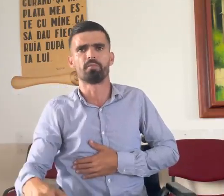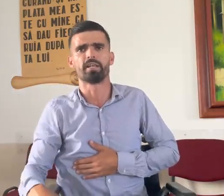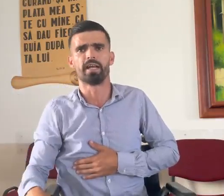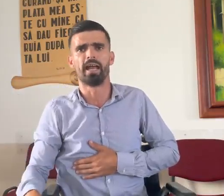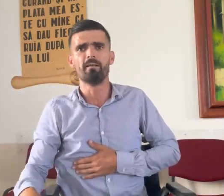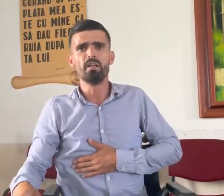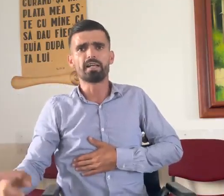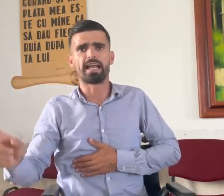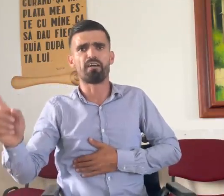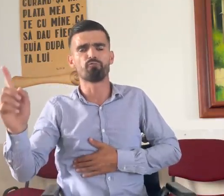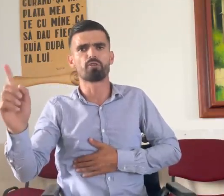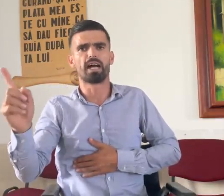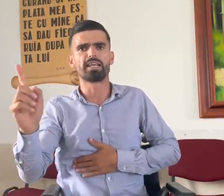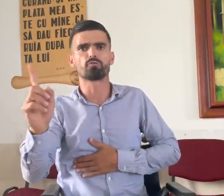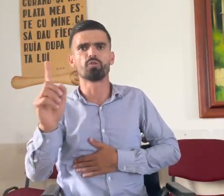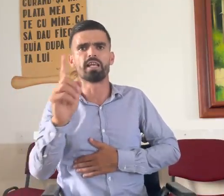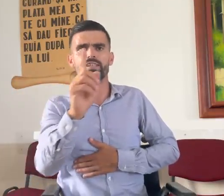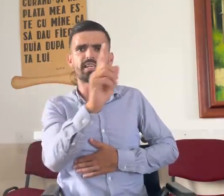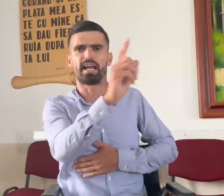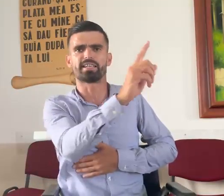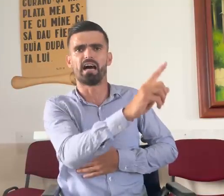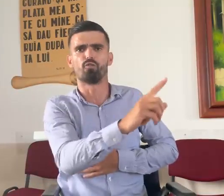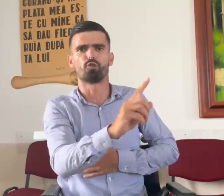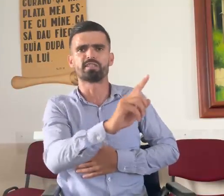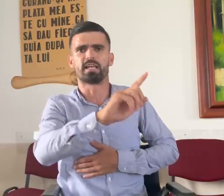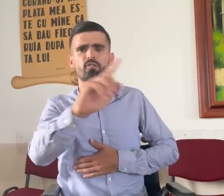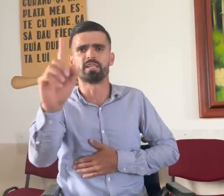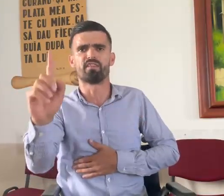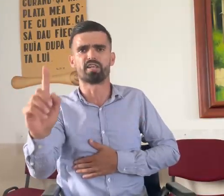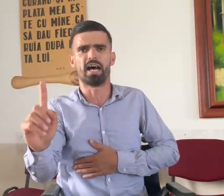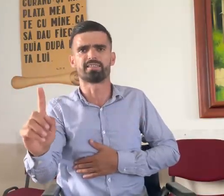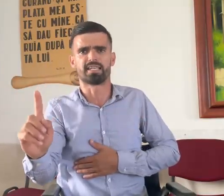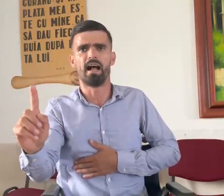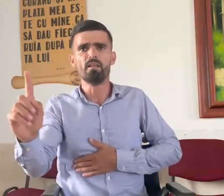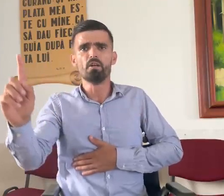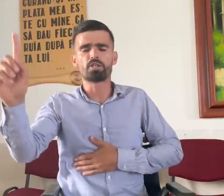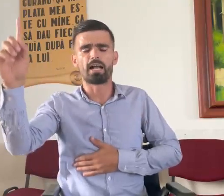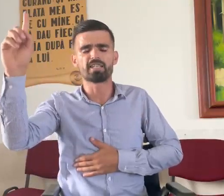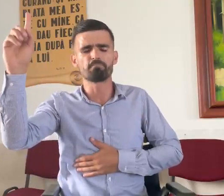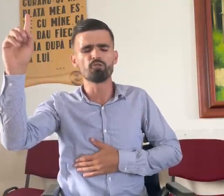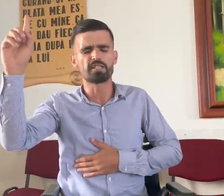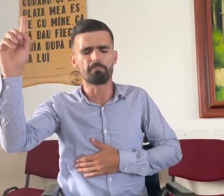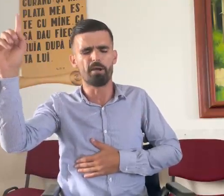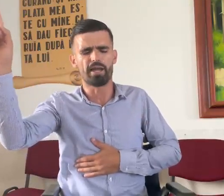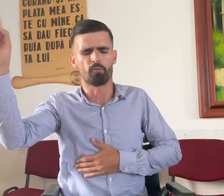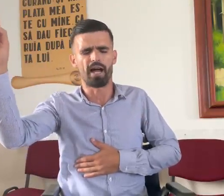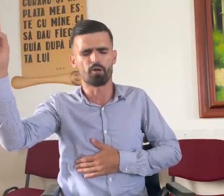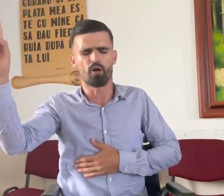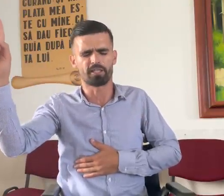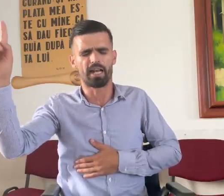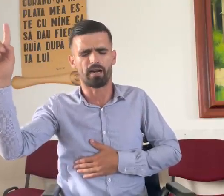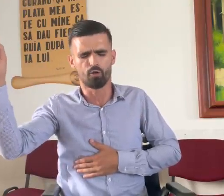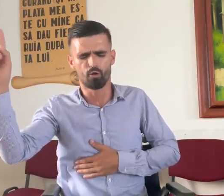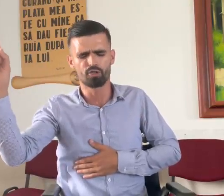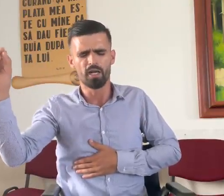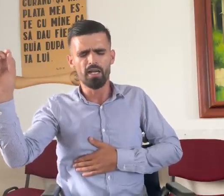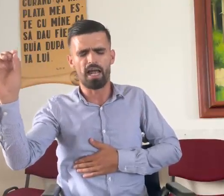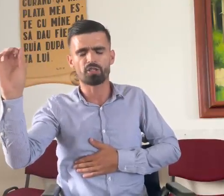mine, care a fugărit un neltir a diavolului să nu-mi ia viața și a răspuns Tiberiu Maior de la Cluj la